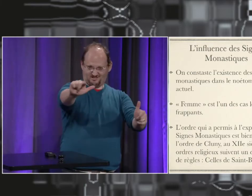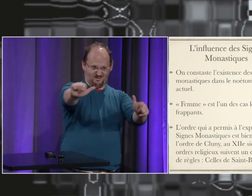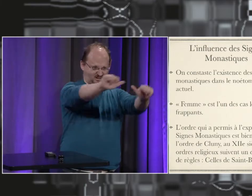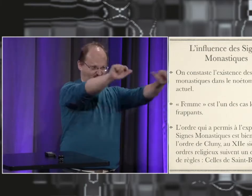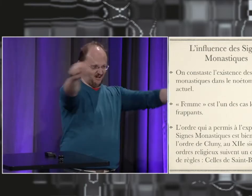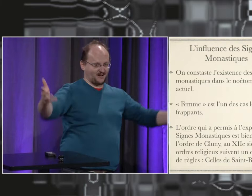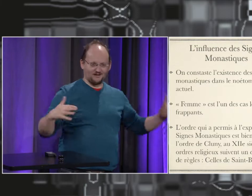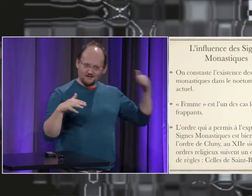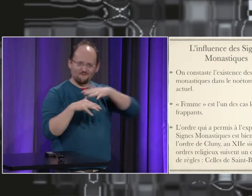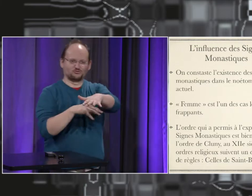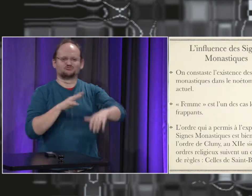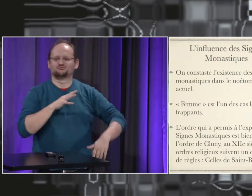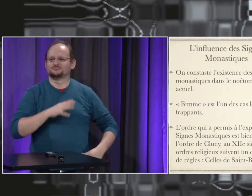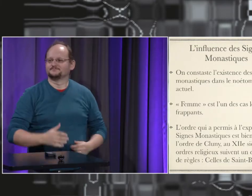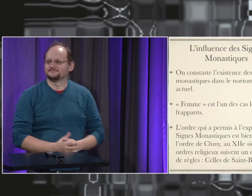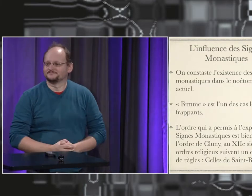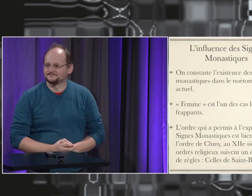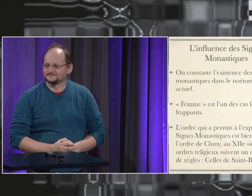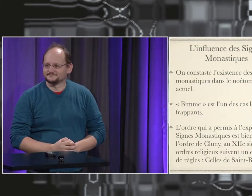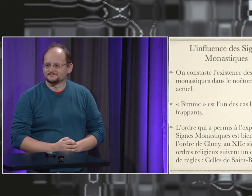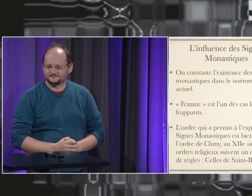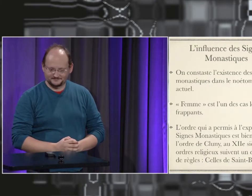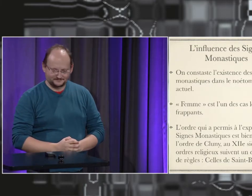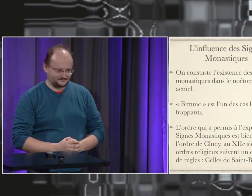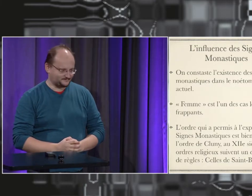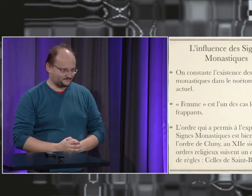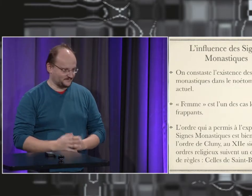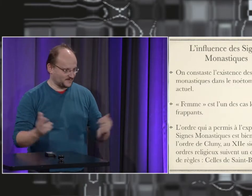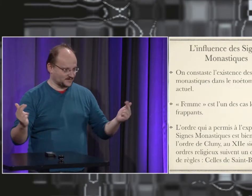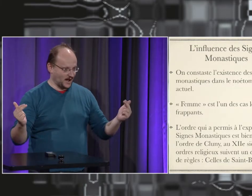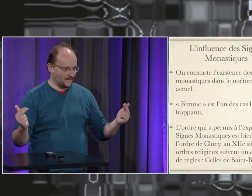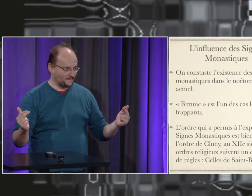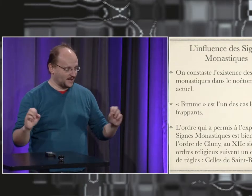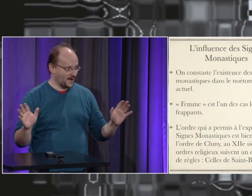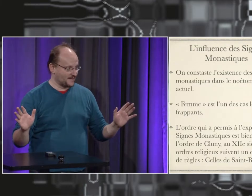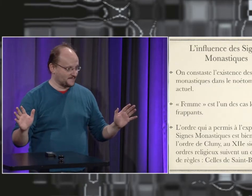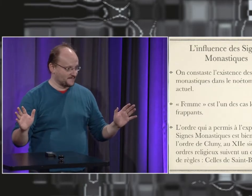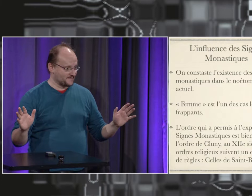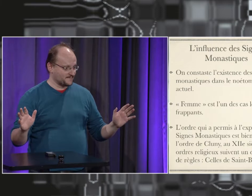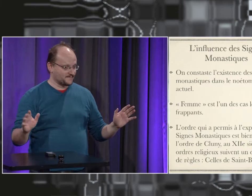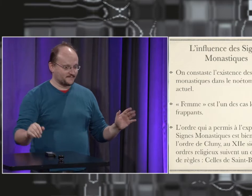la joue. Mais il y a des influences de signes monastiques parmi les signes que vous utilisez aujourd'hui au quotidien.